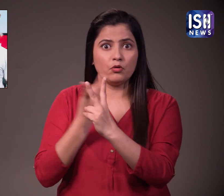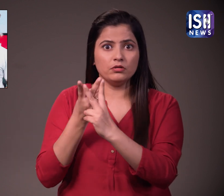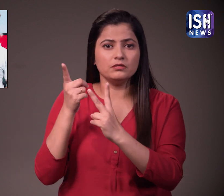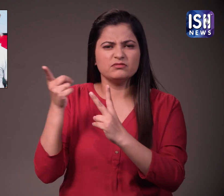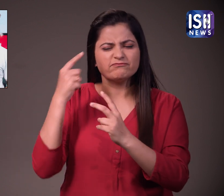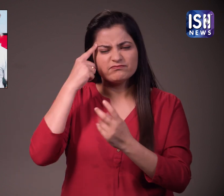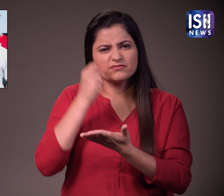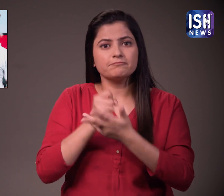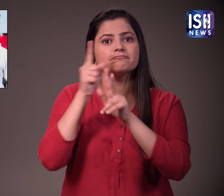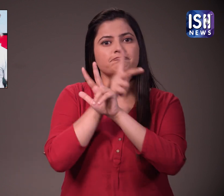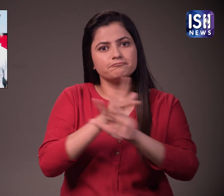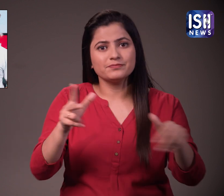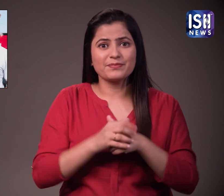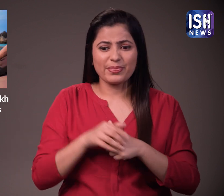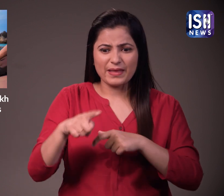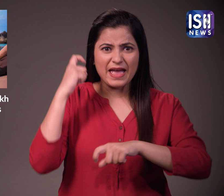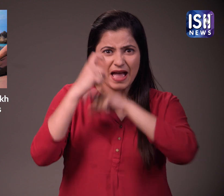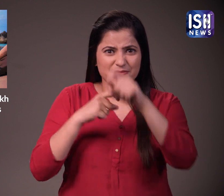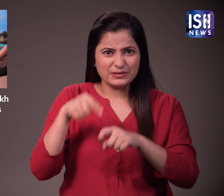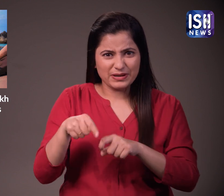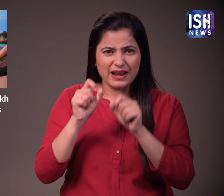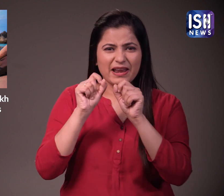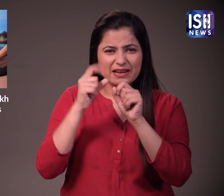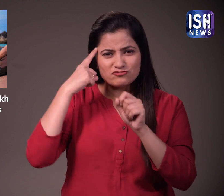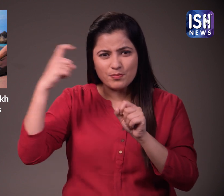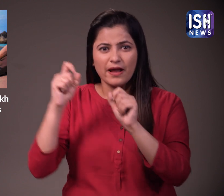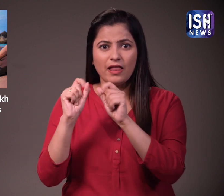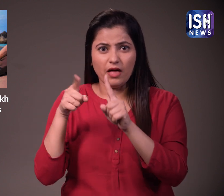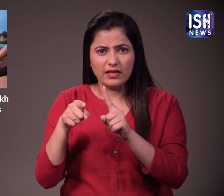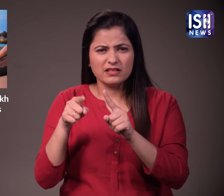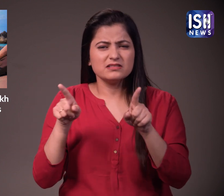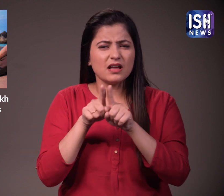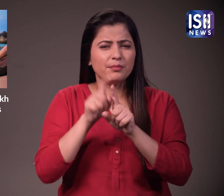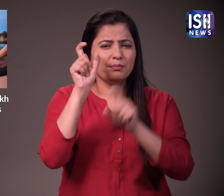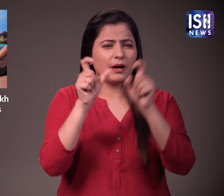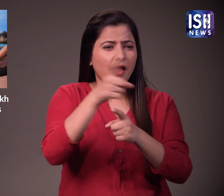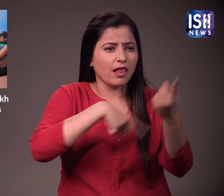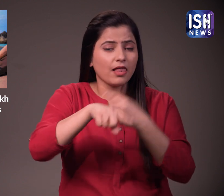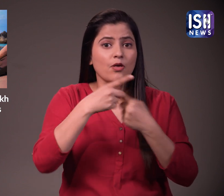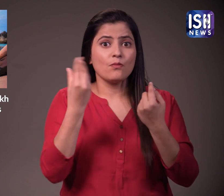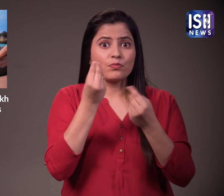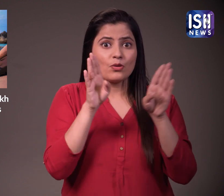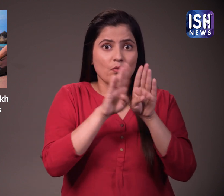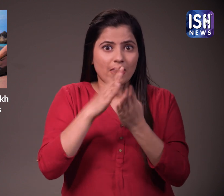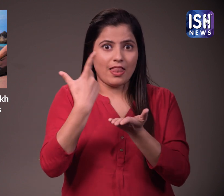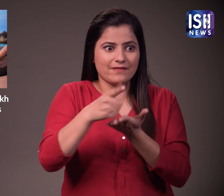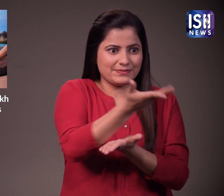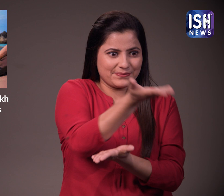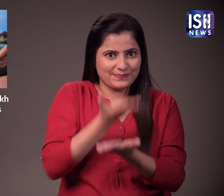तंस्तापकों ने सोचा और एक नीती की खोशना की, जब ड्रीम 11 का कोई करमचारी चुट्टी पर जाता था, तो उनके कुछ साथी